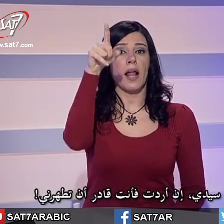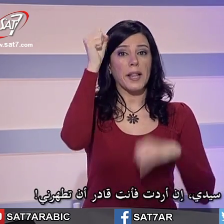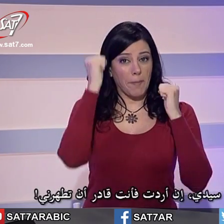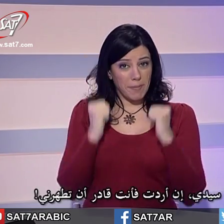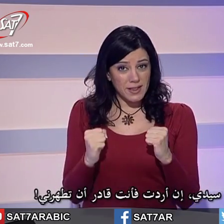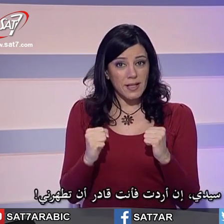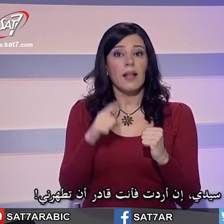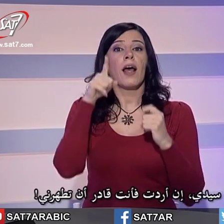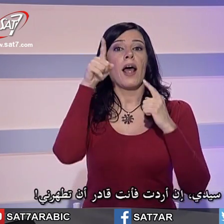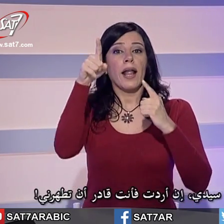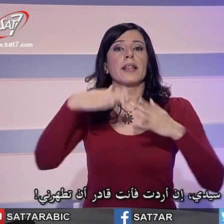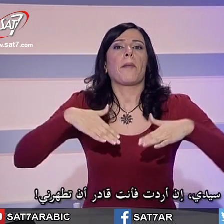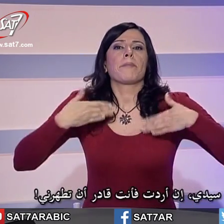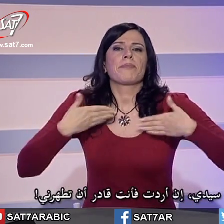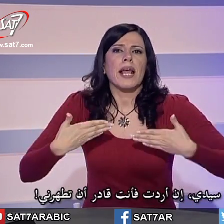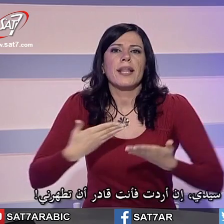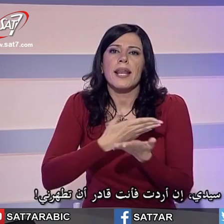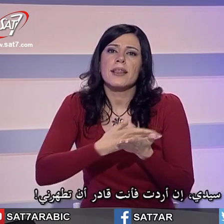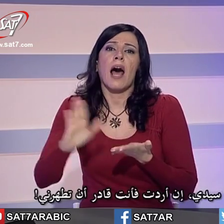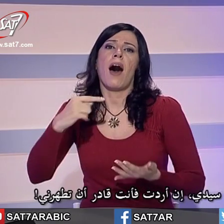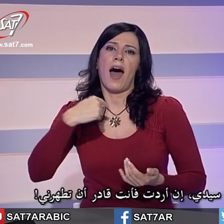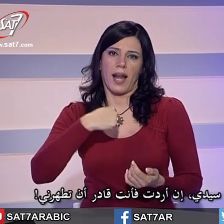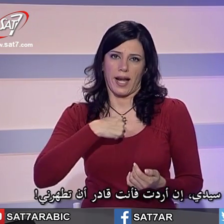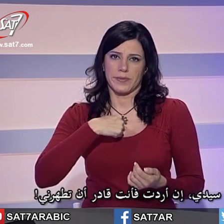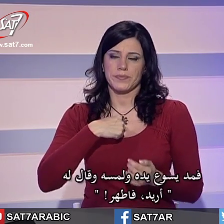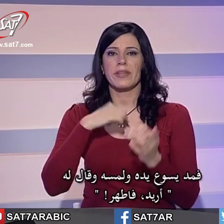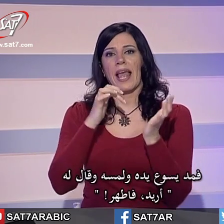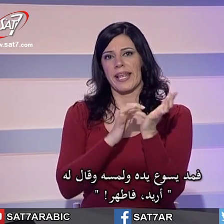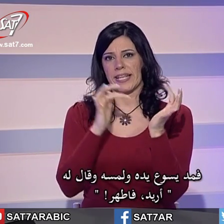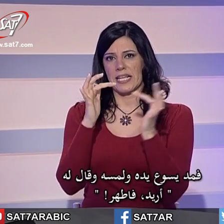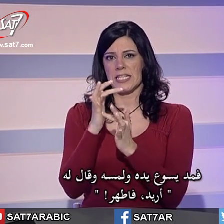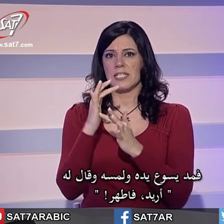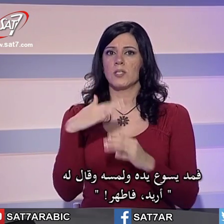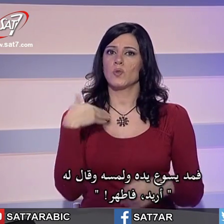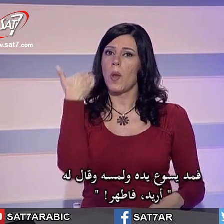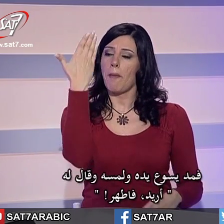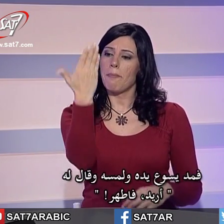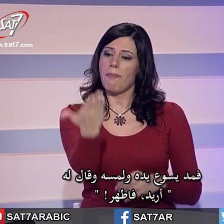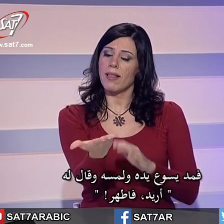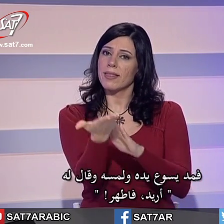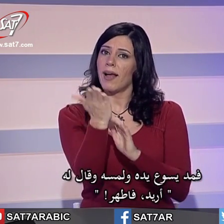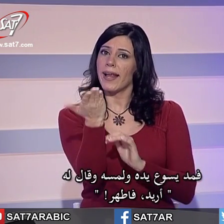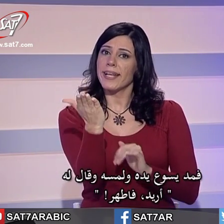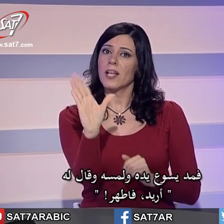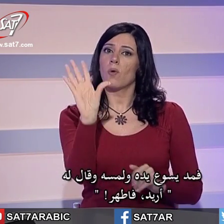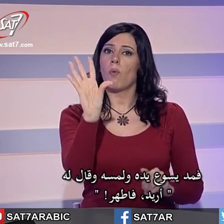فأنت قادر أن تطهرني فمد يسوع يده ولمسه وقال له